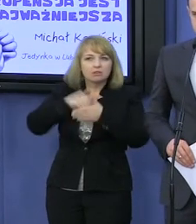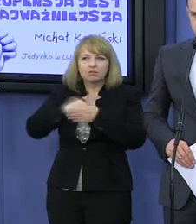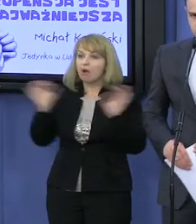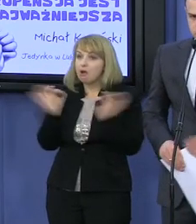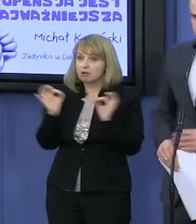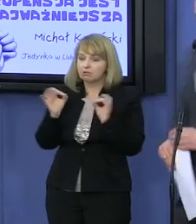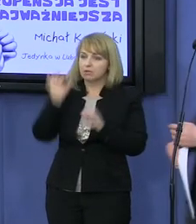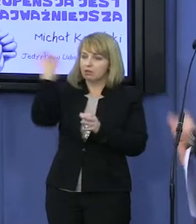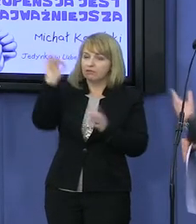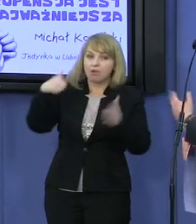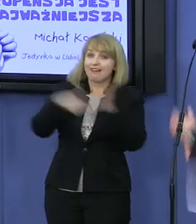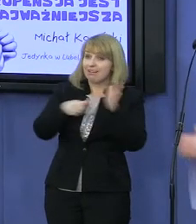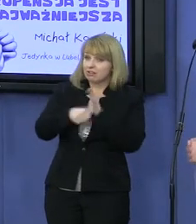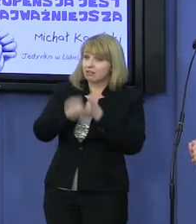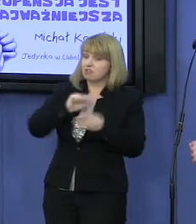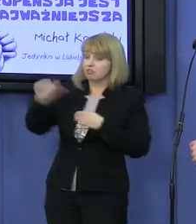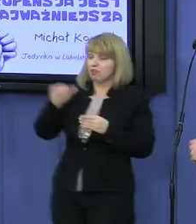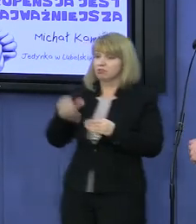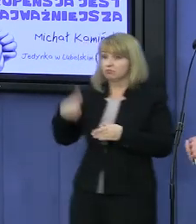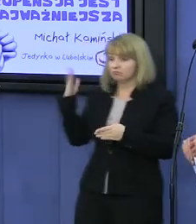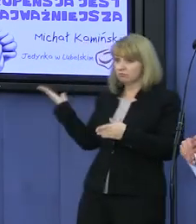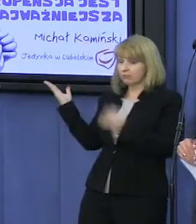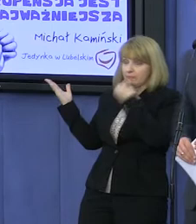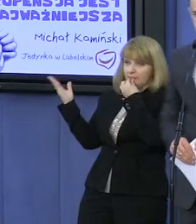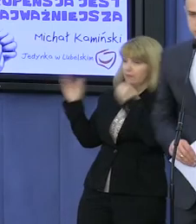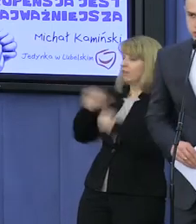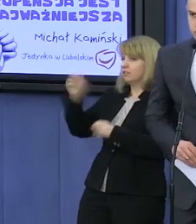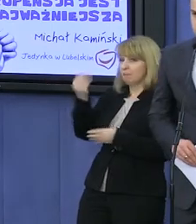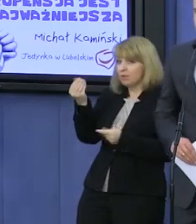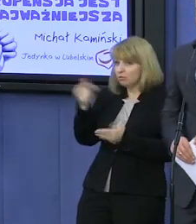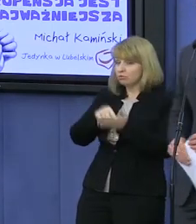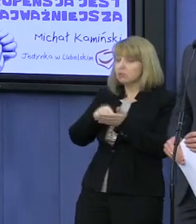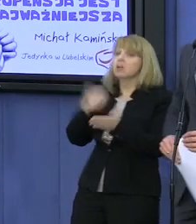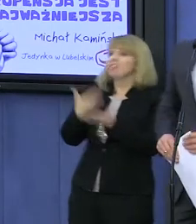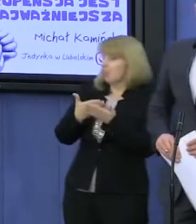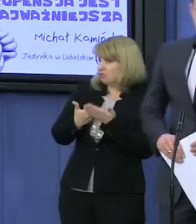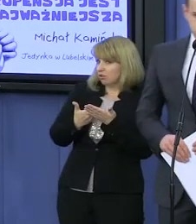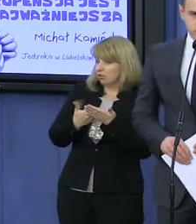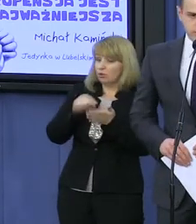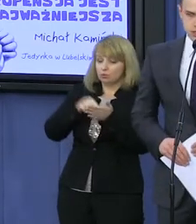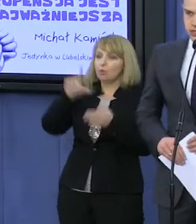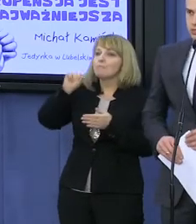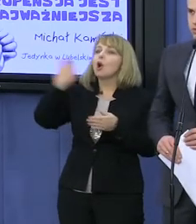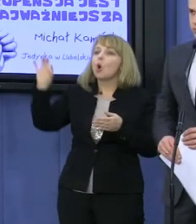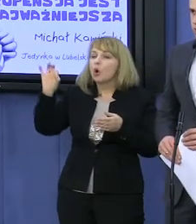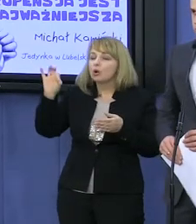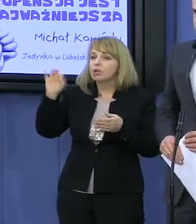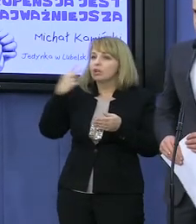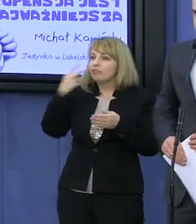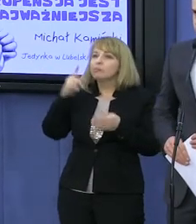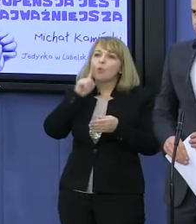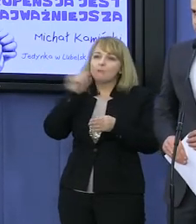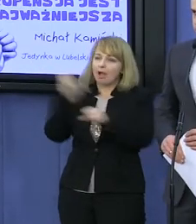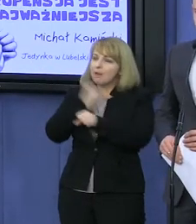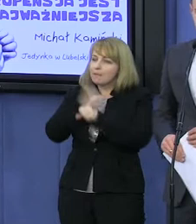Platformy Obywatelskiej. Bardzo ważnym znaczkiem jest, symbolem są te pieniądze, które chyba w przypadku Platformy Obywatelskiej i Michała